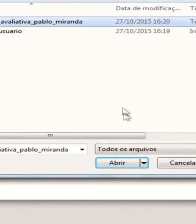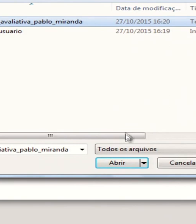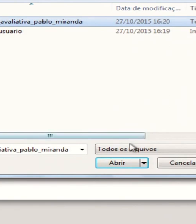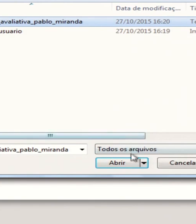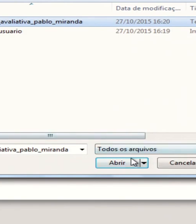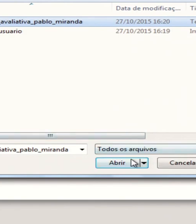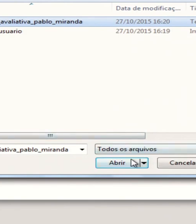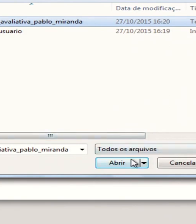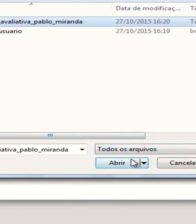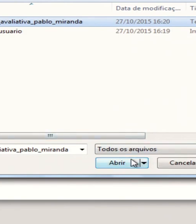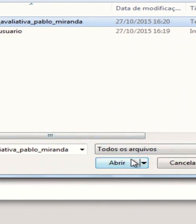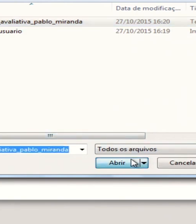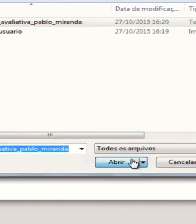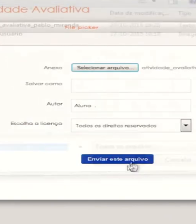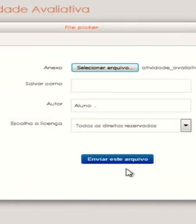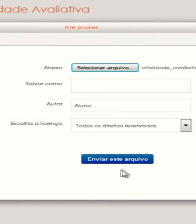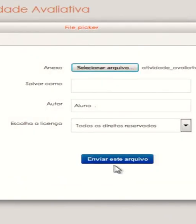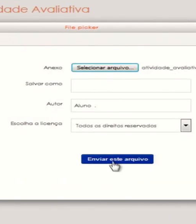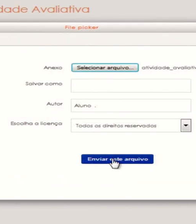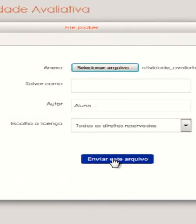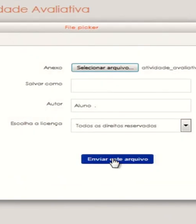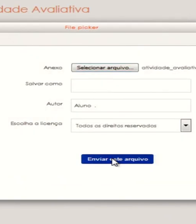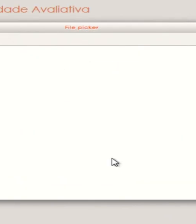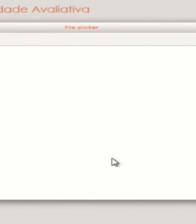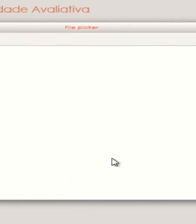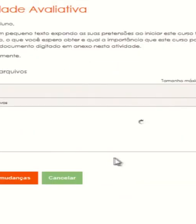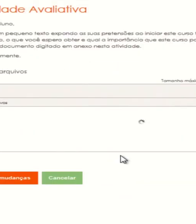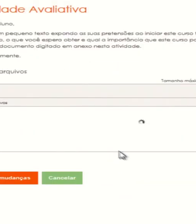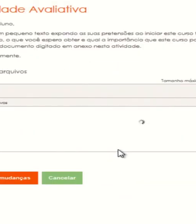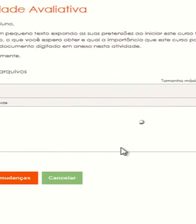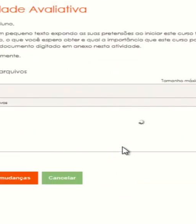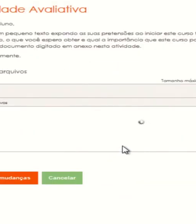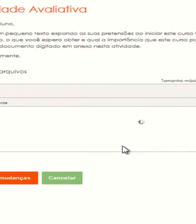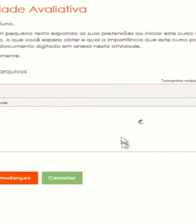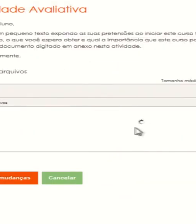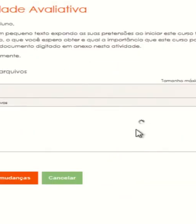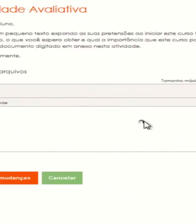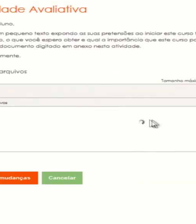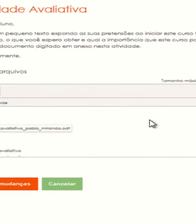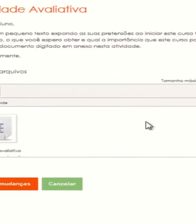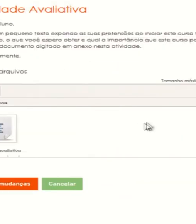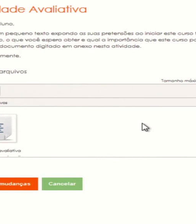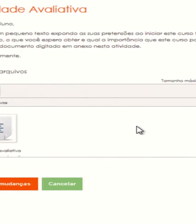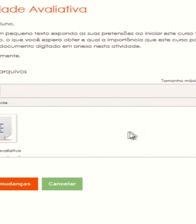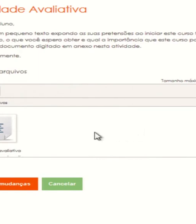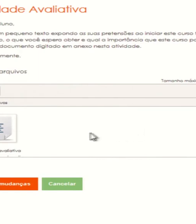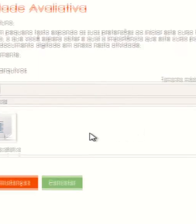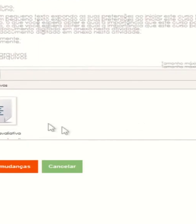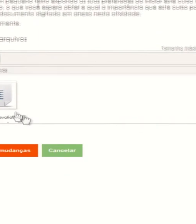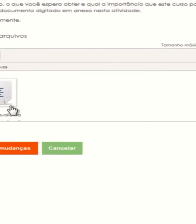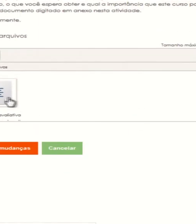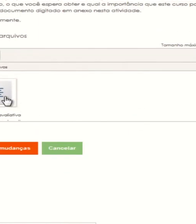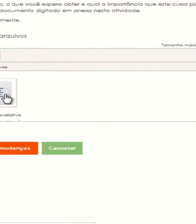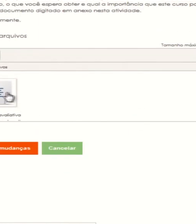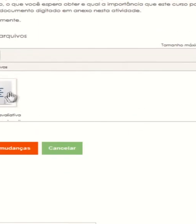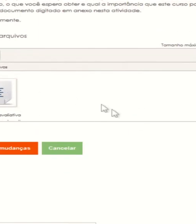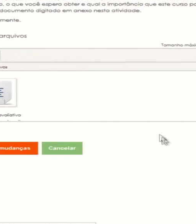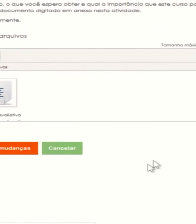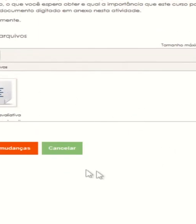selecionar ela aqui. Vou clicar em abrir. Enviar este arquivo. Vou esperar carregar. Olha lá. Já está aqui. Atividade avaliativa.